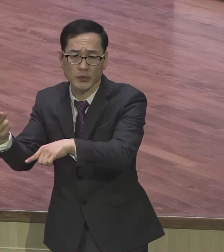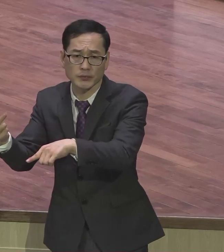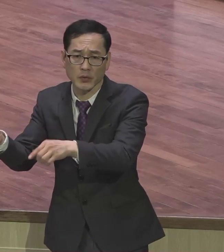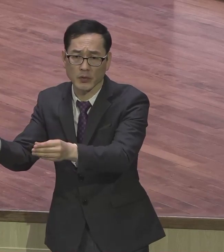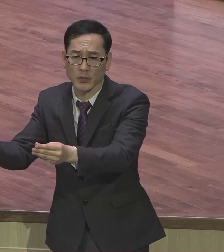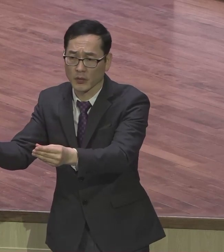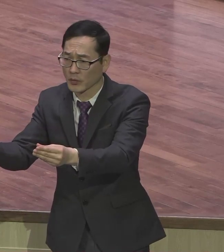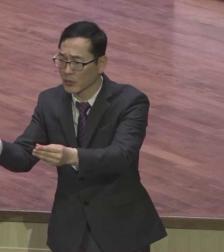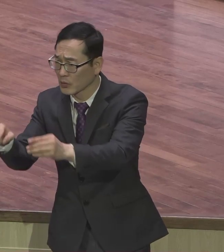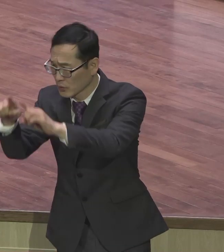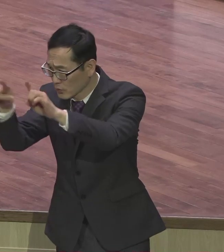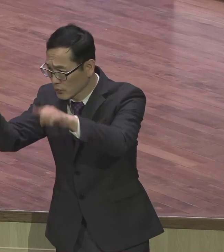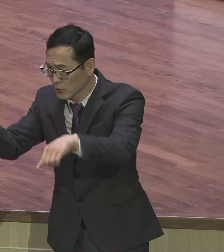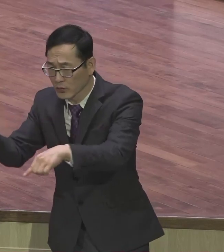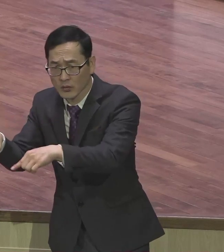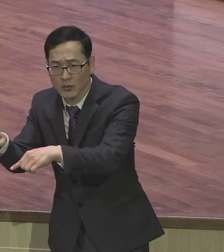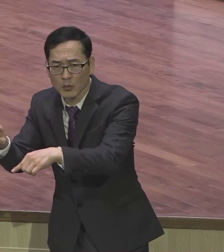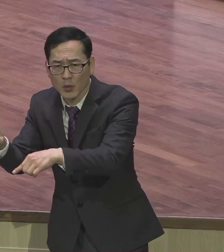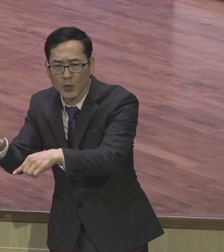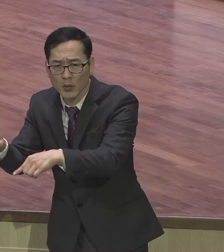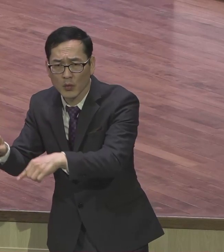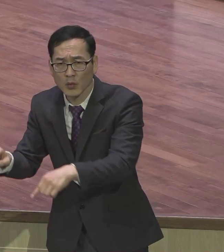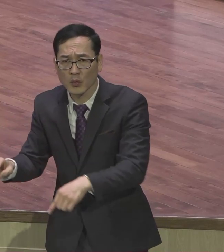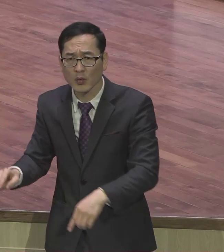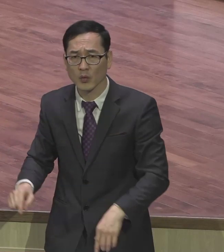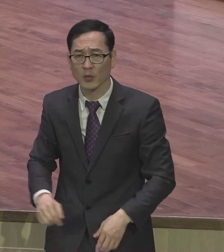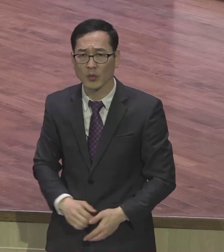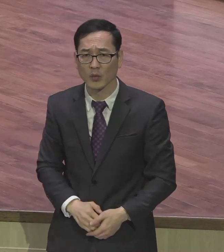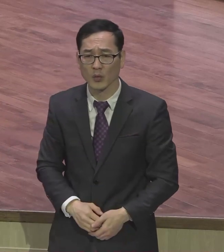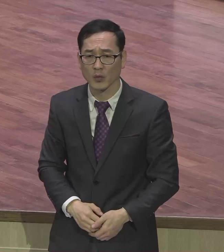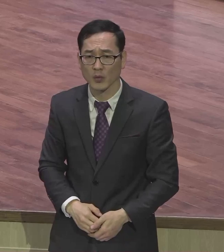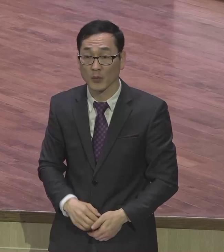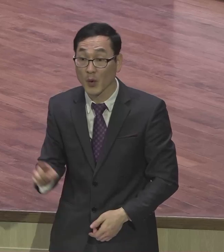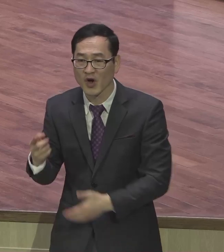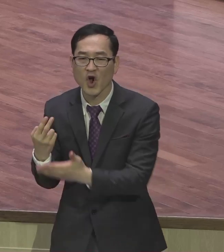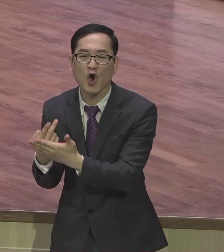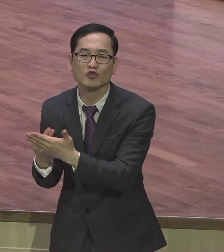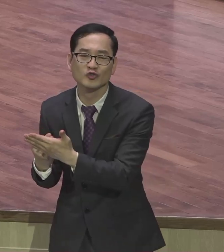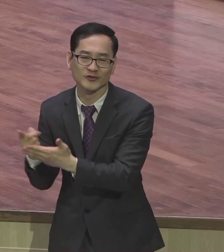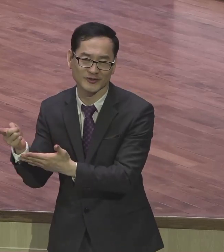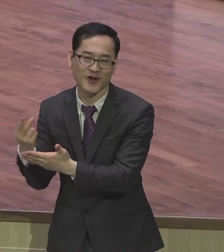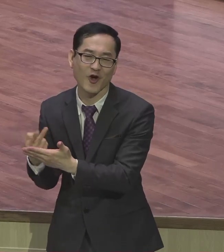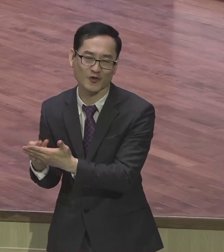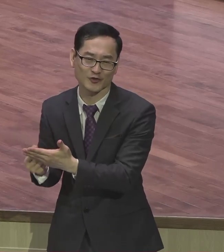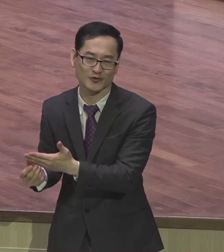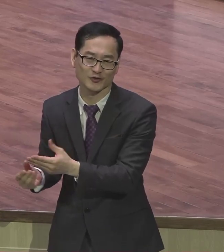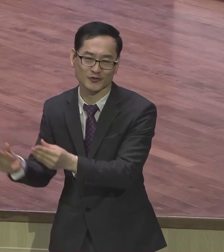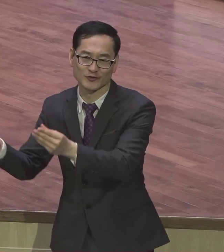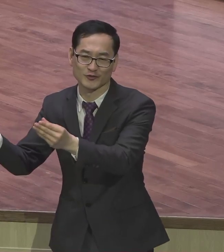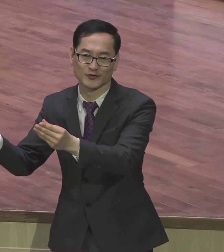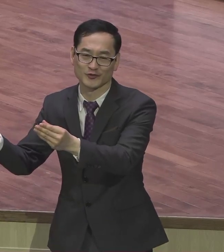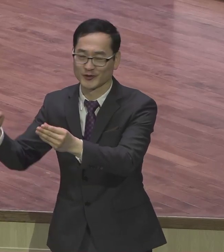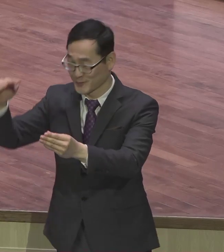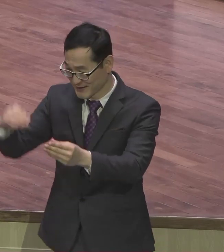비어있어 사진이 없고 거울만 딱 있어 그 거울 밑에 뭐라고 써놨냐